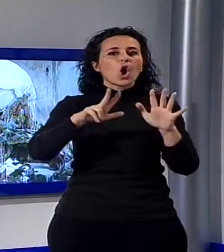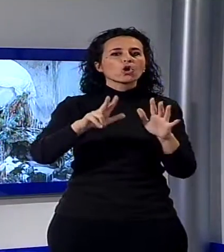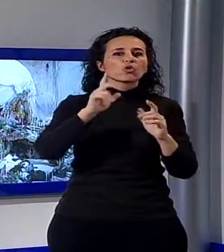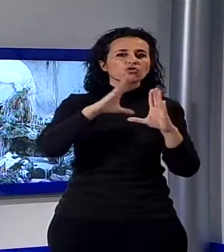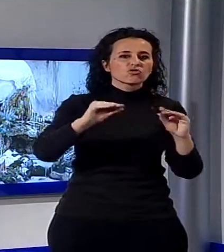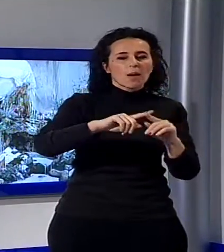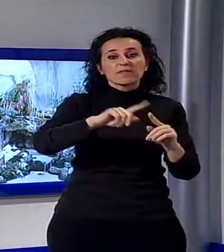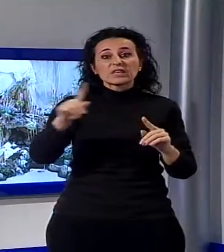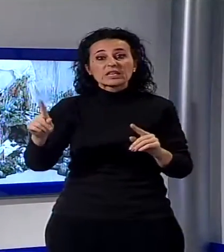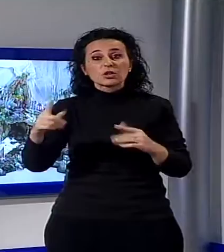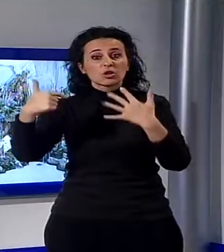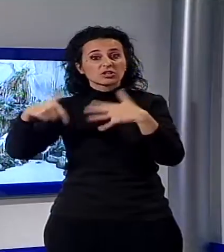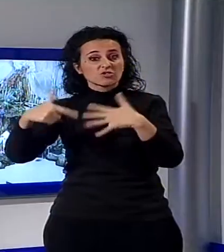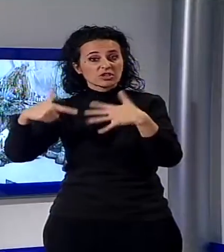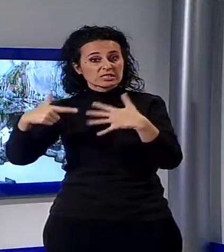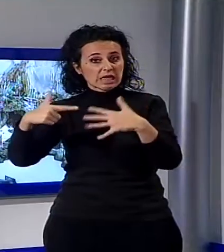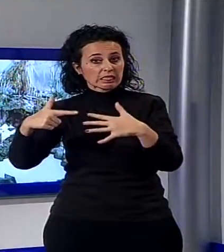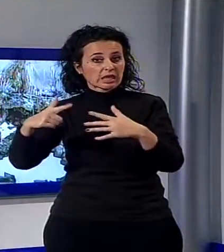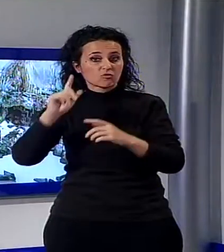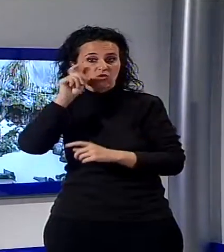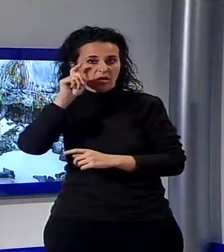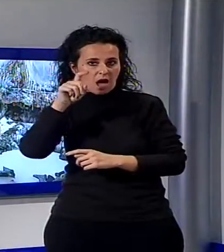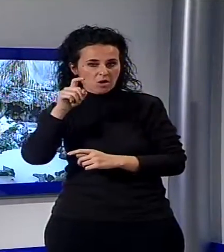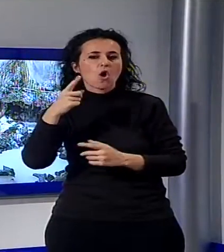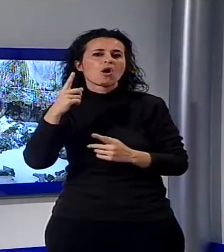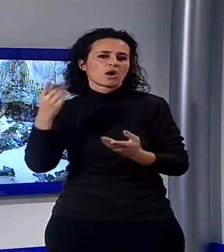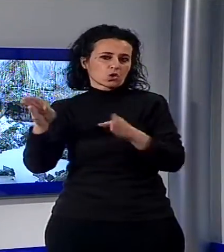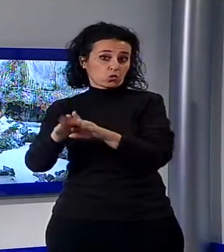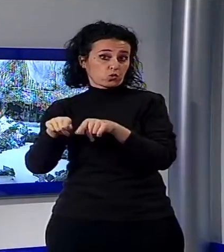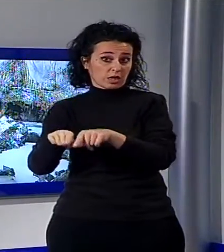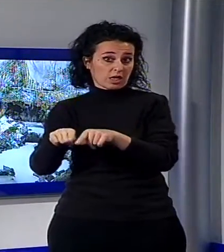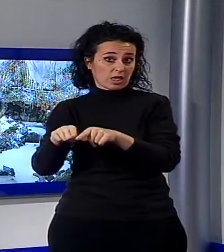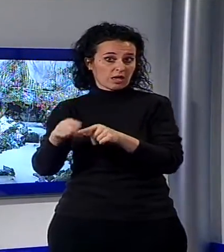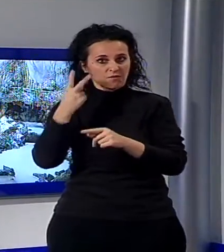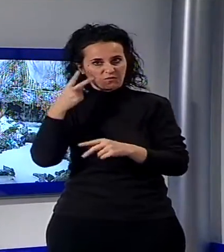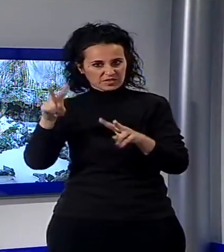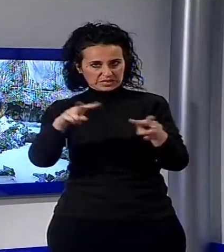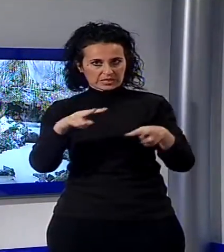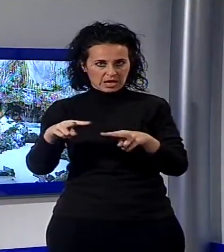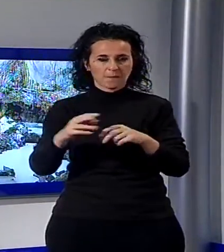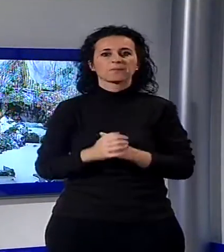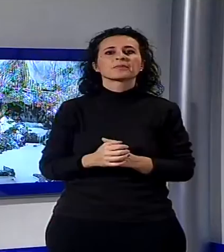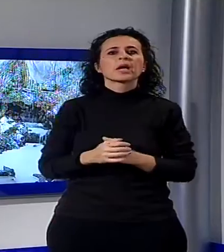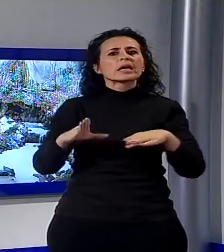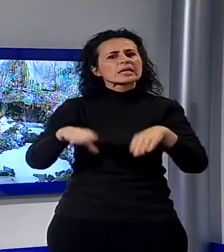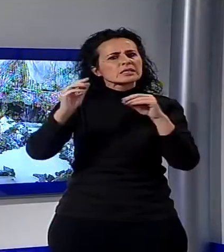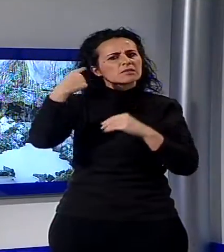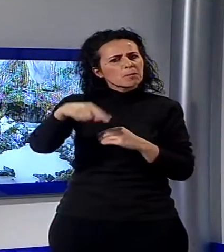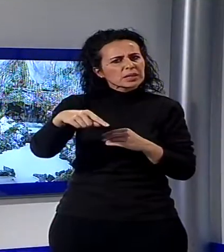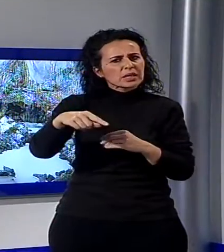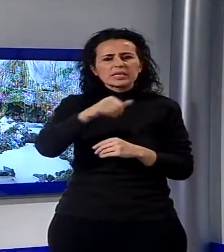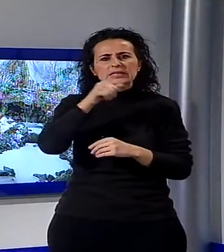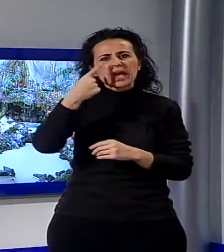17 gennaio, giorno di chiusura del presepe. L'iniziativa è nata soprattutto per promuovere la chiesina di San Quirico,